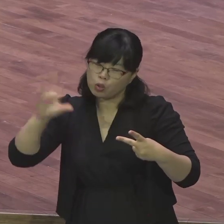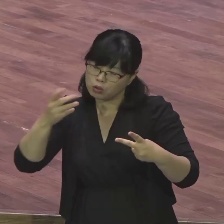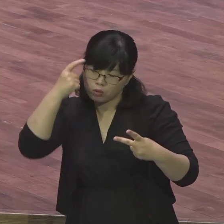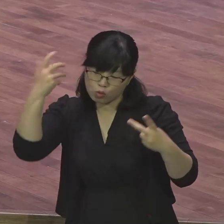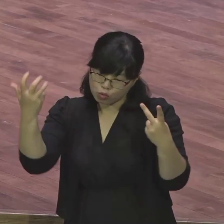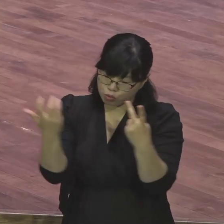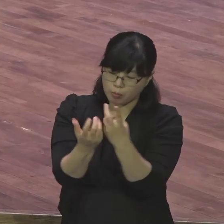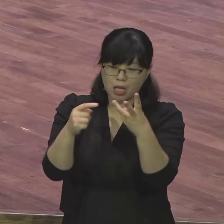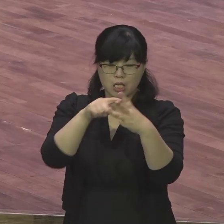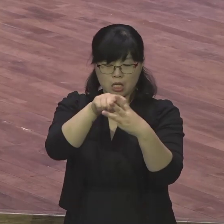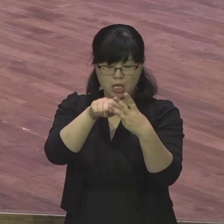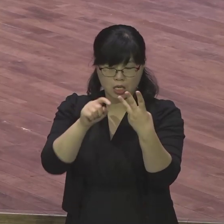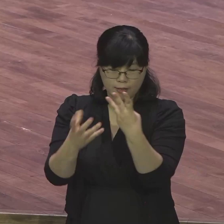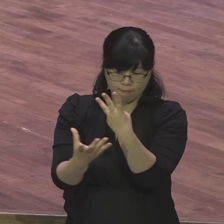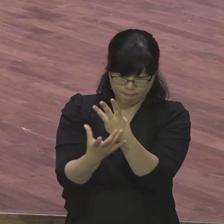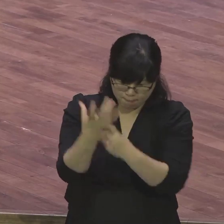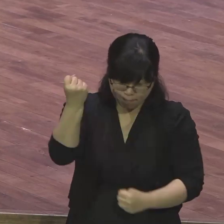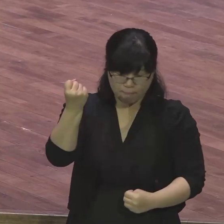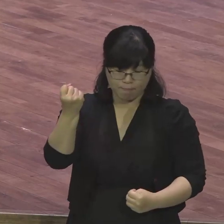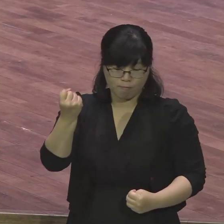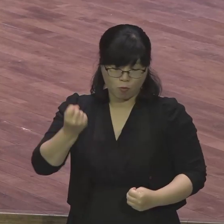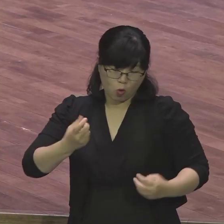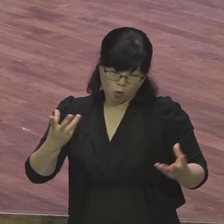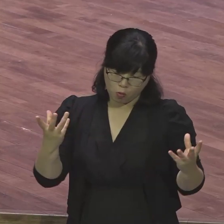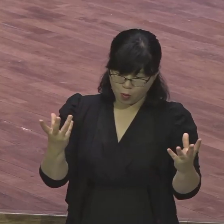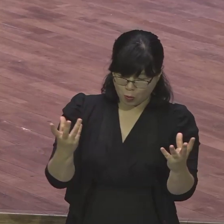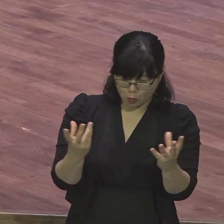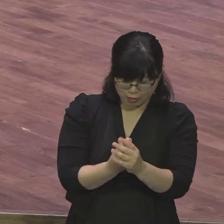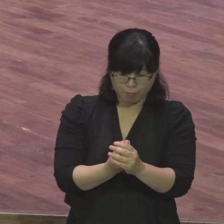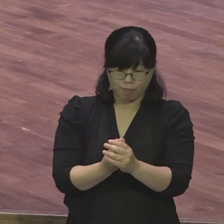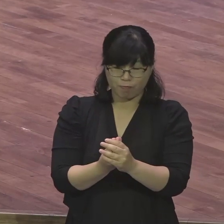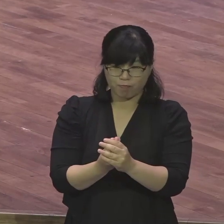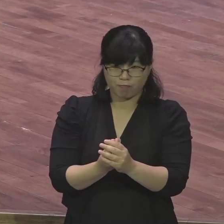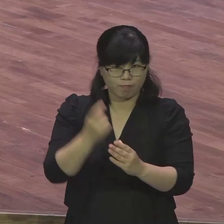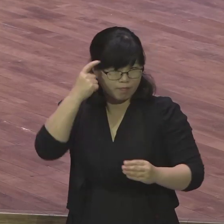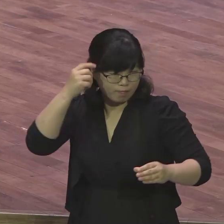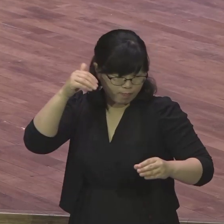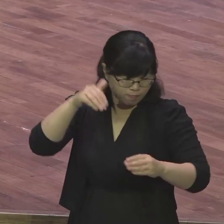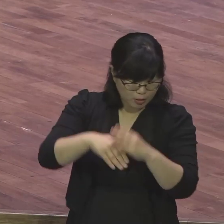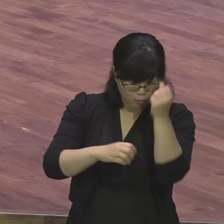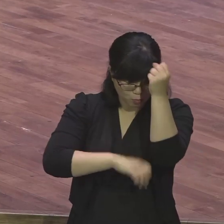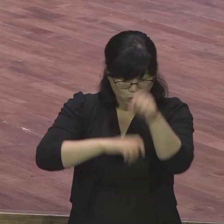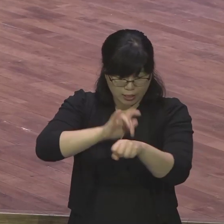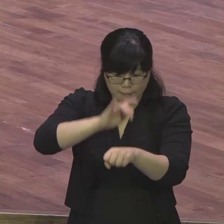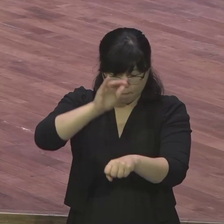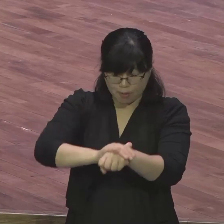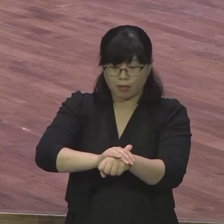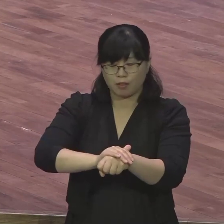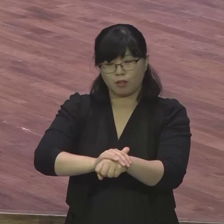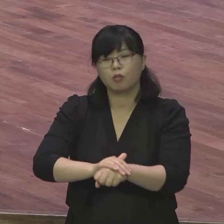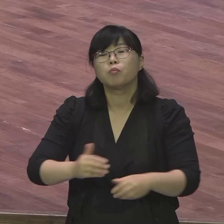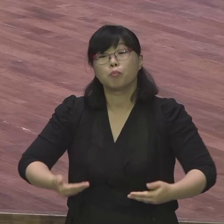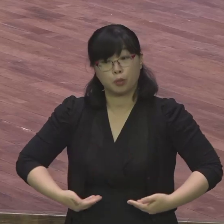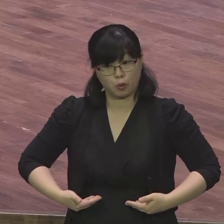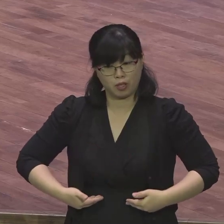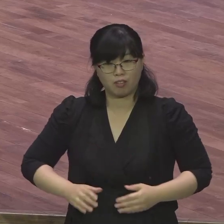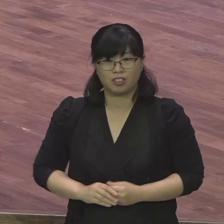그렇게 돼야 돼요 무장이 딱 돼 영적 무장이야 완전 무장이야 군의 투구고부터 복음의 신발까지 완전